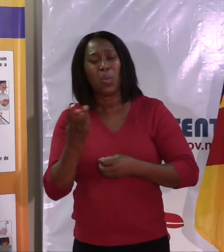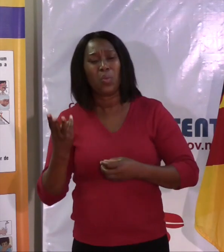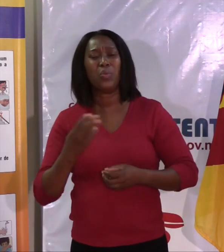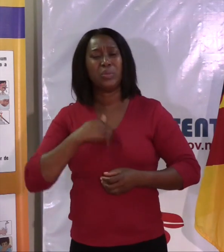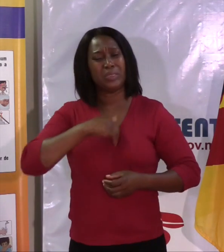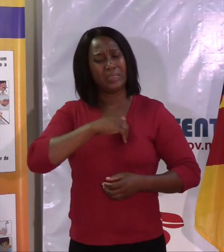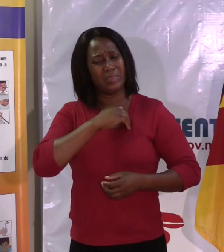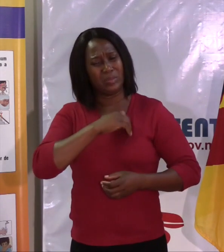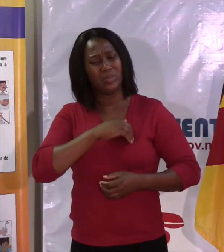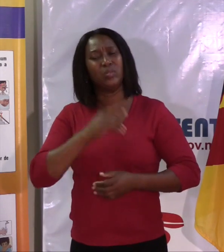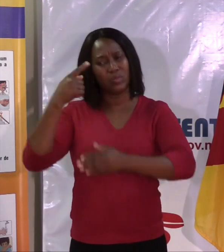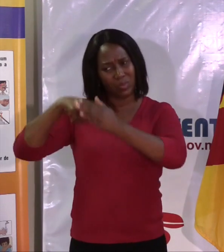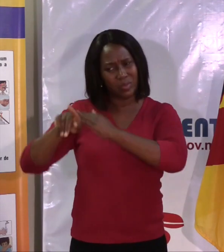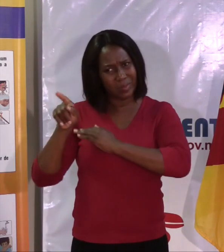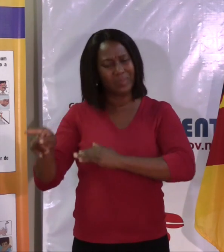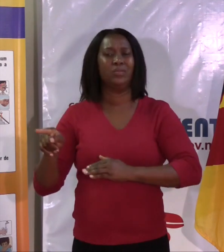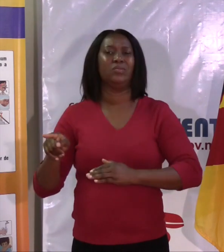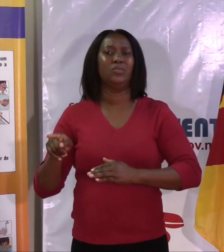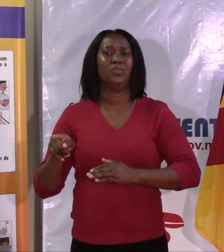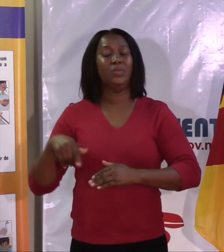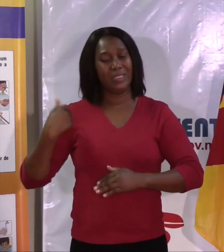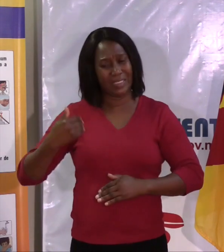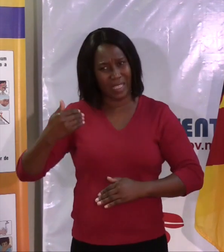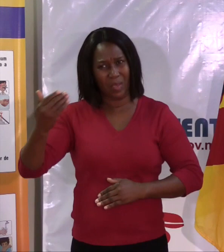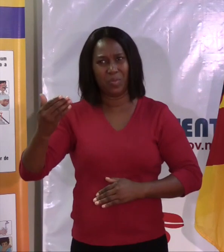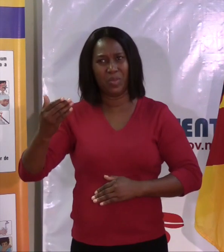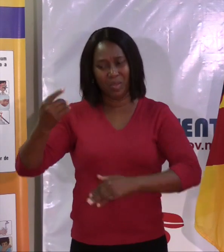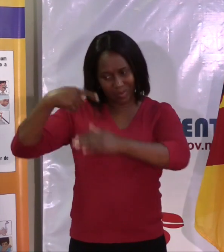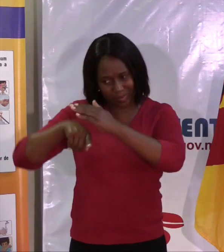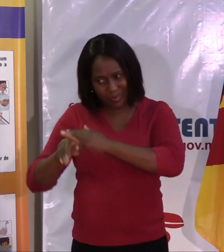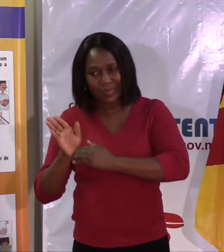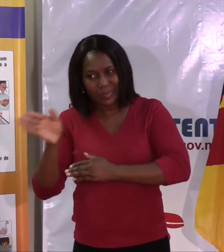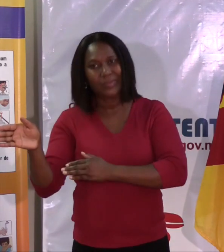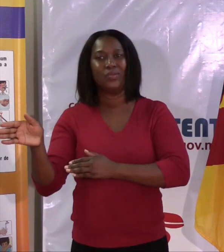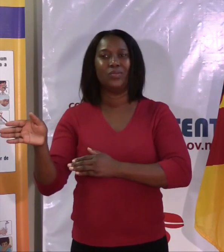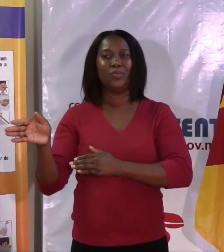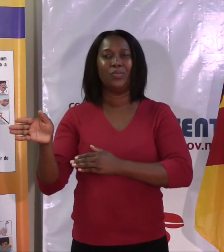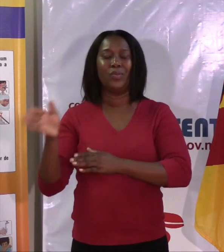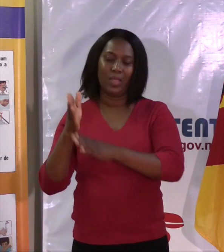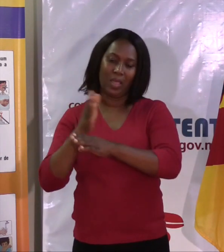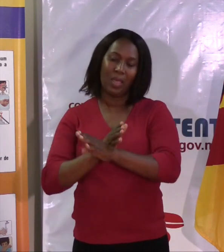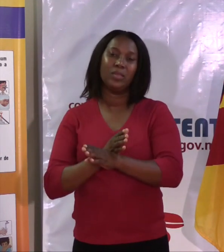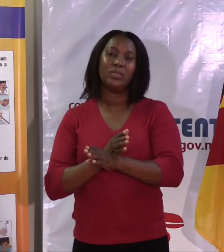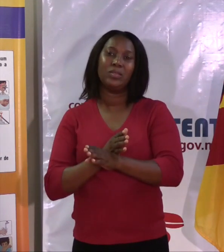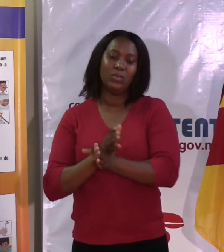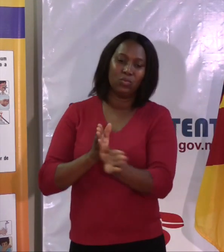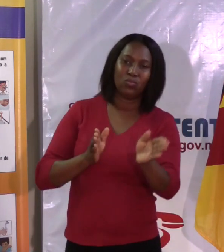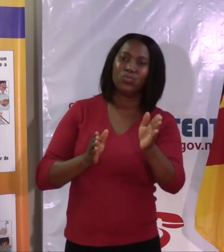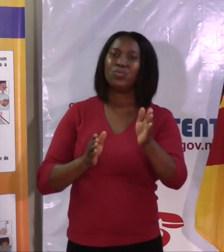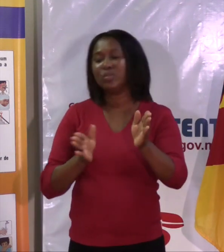gripe, se dirige a esse local. Portanto, vai ser sempre a entrada dessa unidade sanitária antes da pessoa entrar dentro da unidade sanitária.